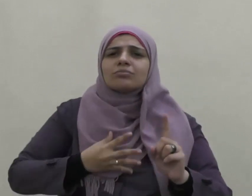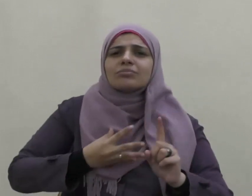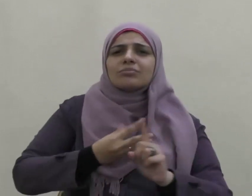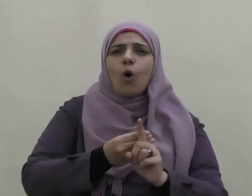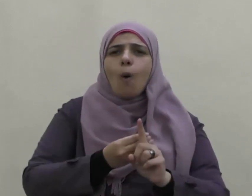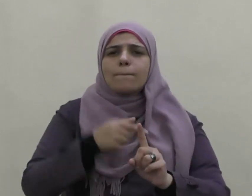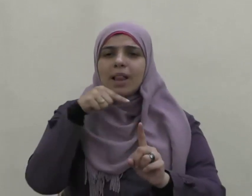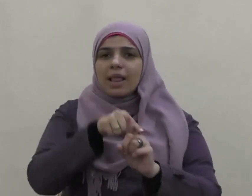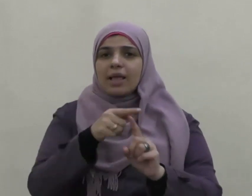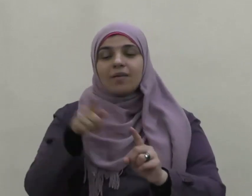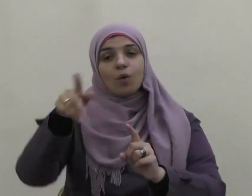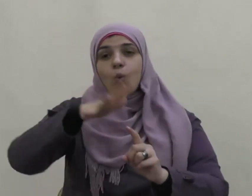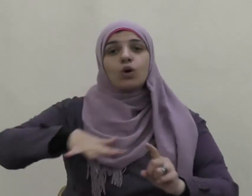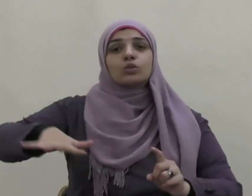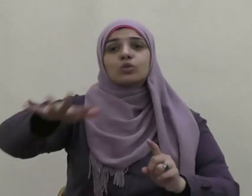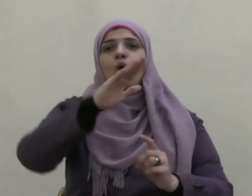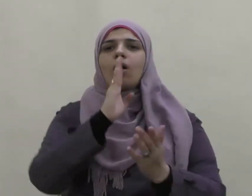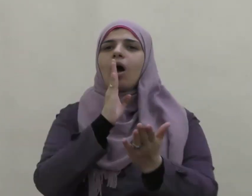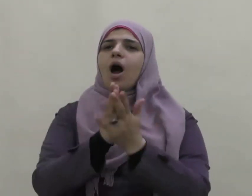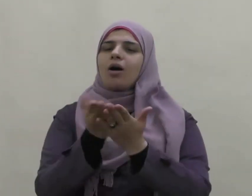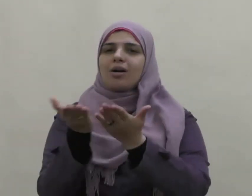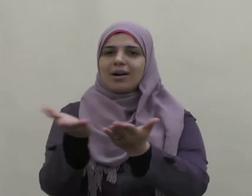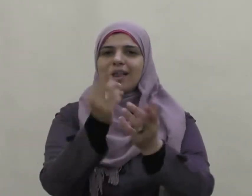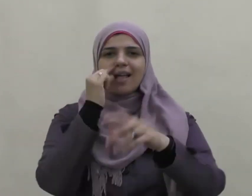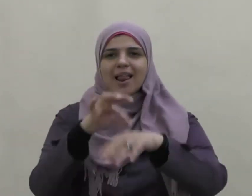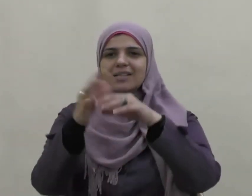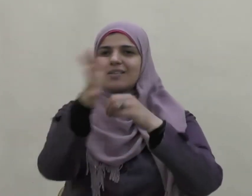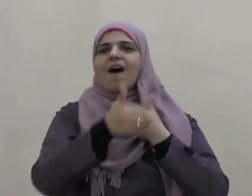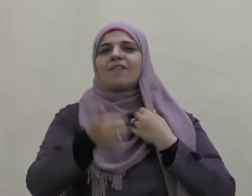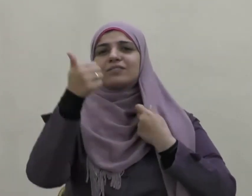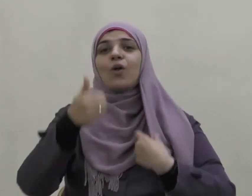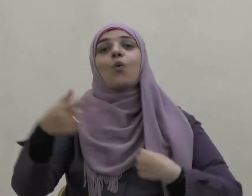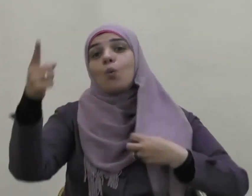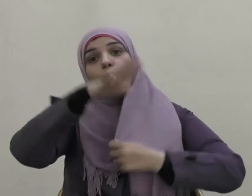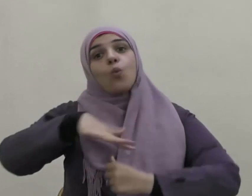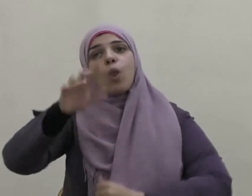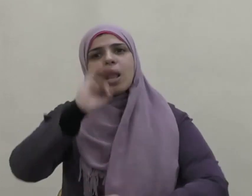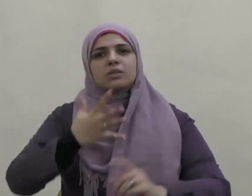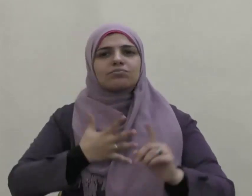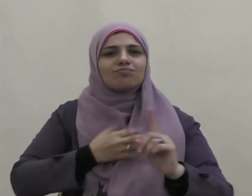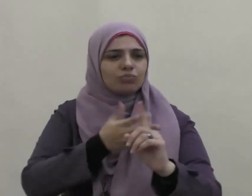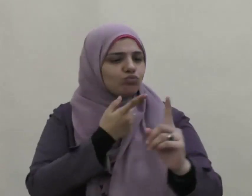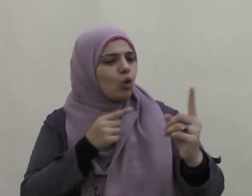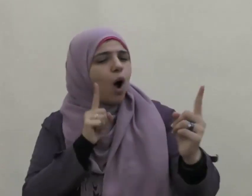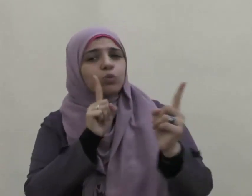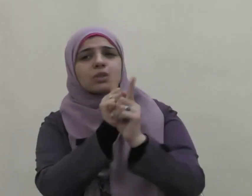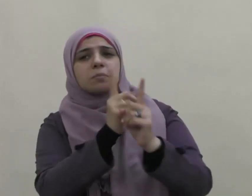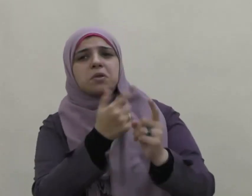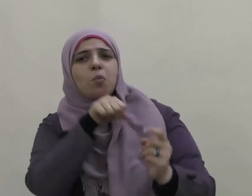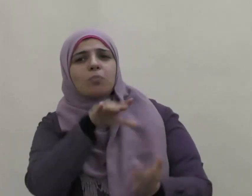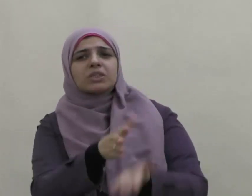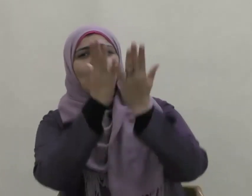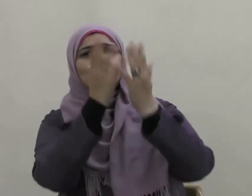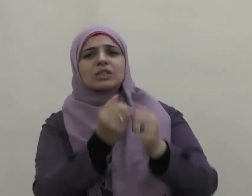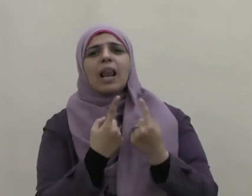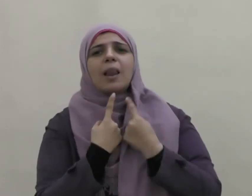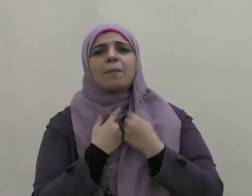فأنتم أحق بذلك وأنت اشتاقوا إلى لقائه وقد سئل الإمام ممالك